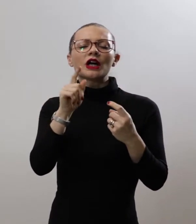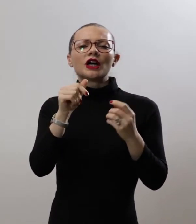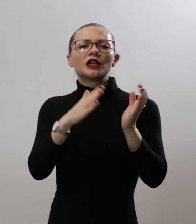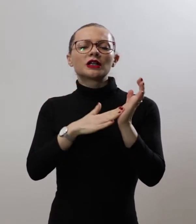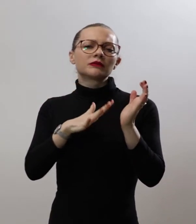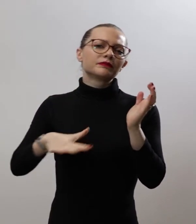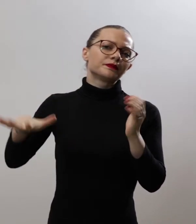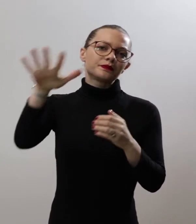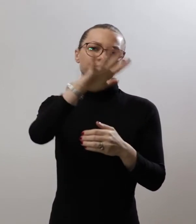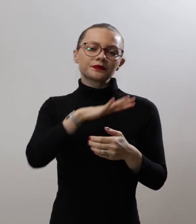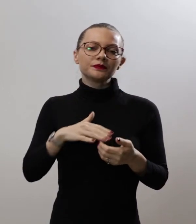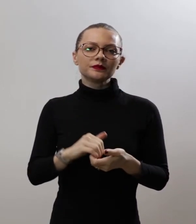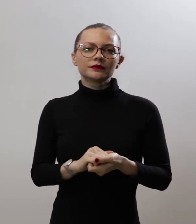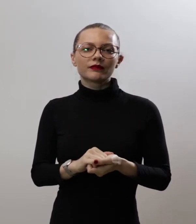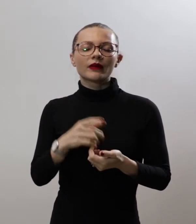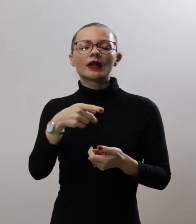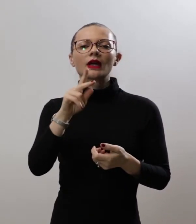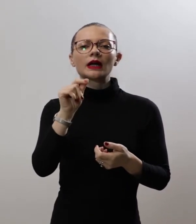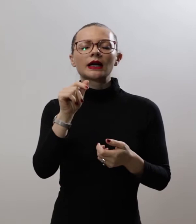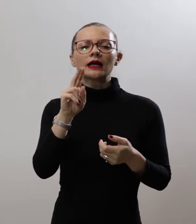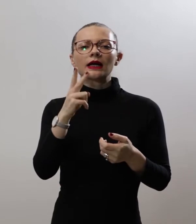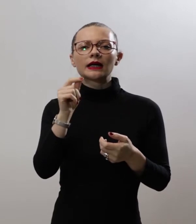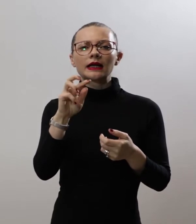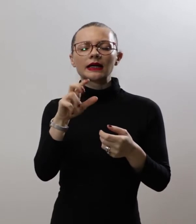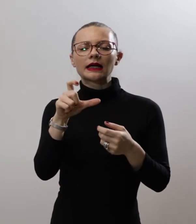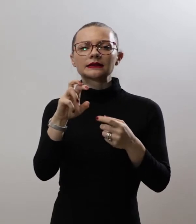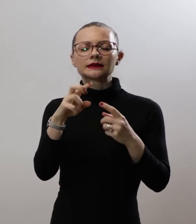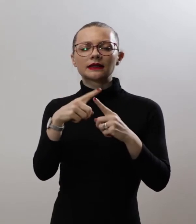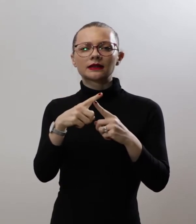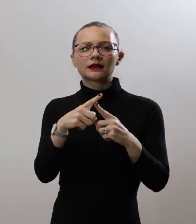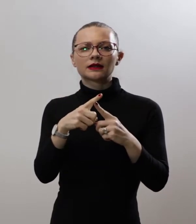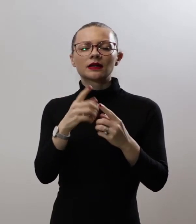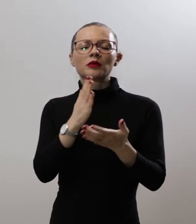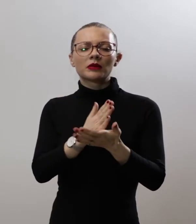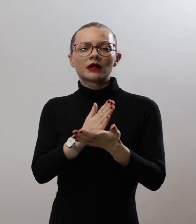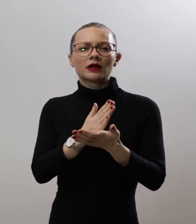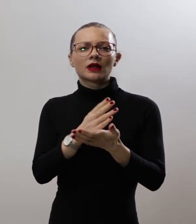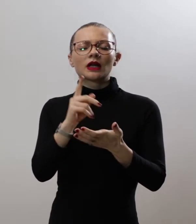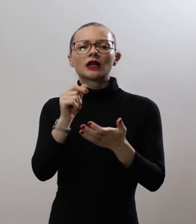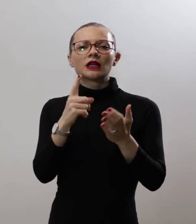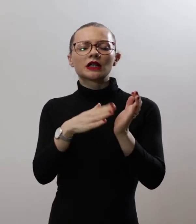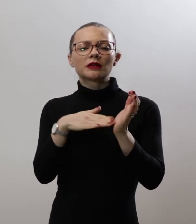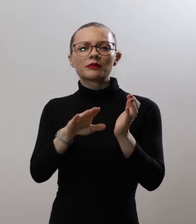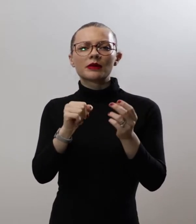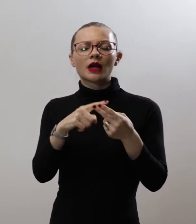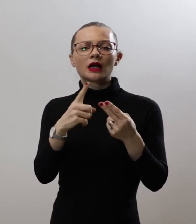Кресцент бил родом од Норик Како што римјаните го нарекувале кралството на келтите